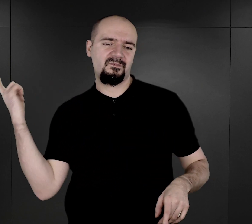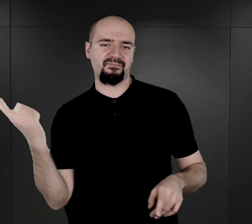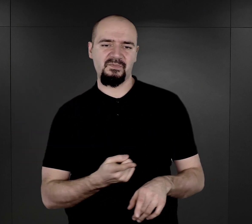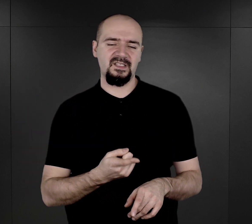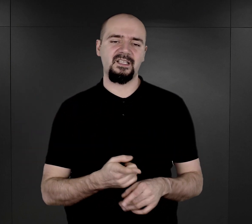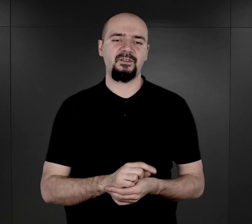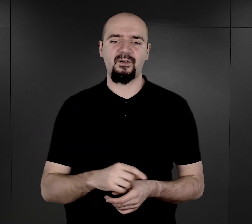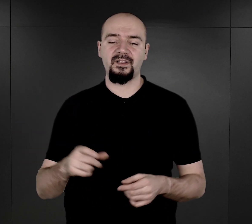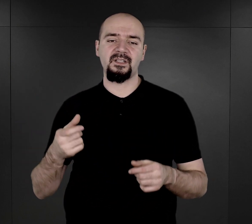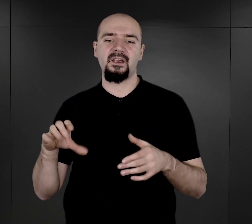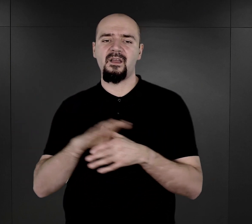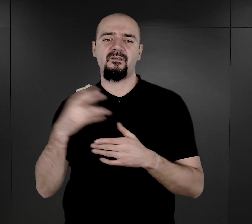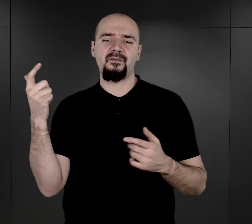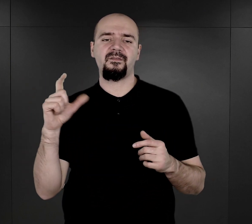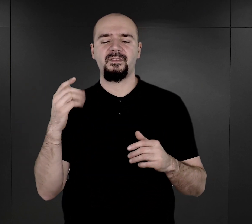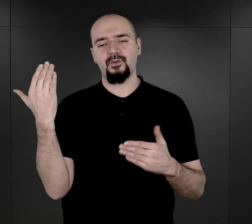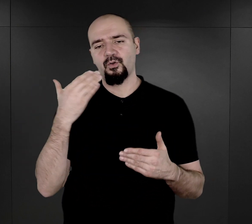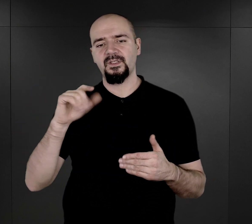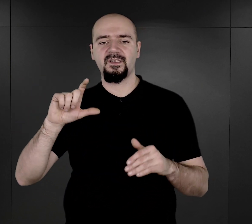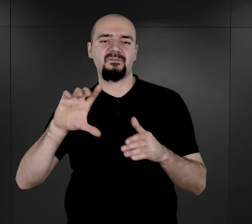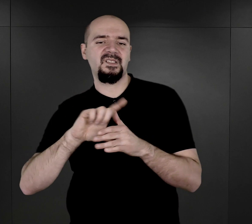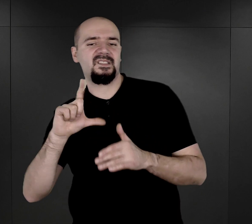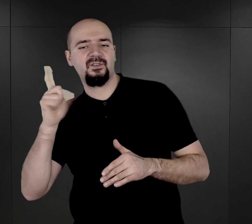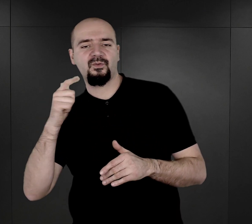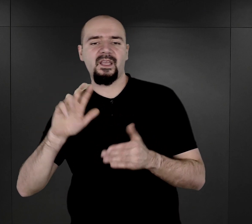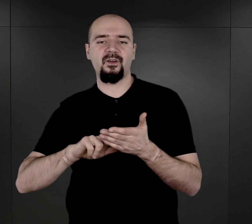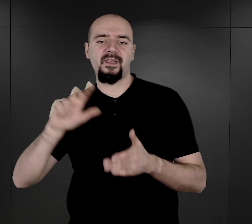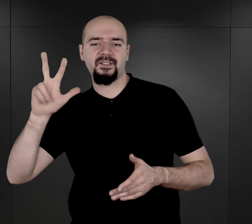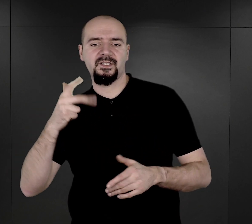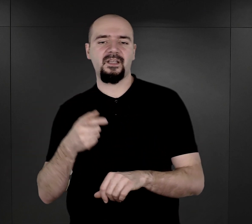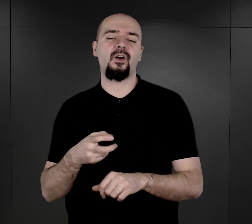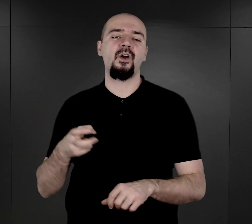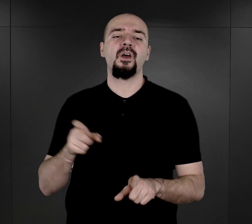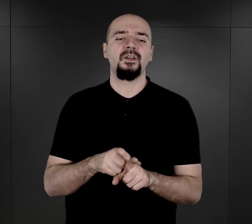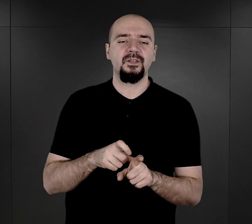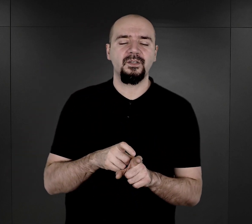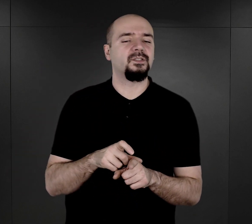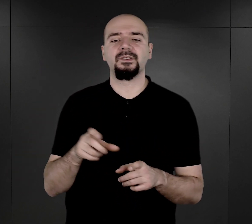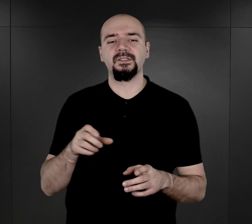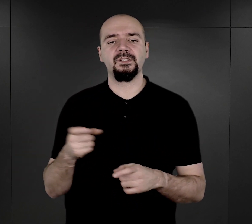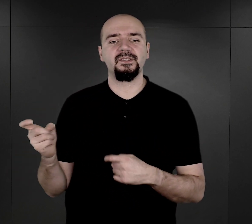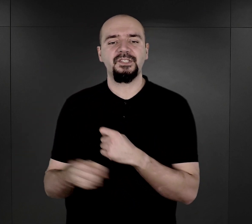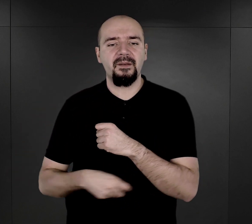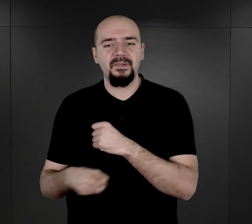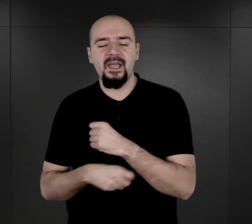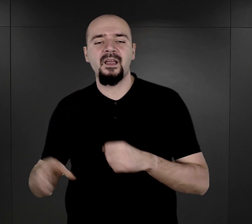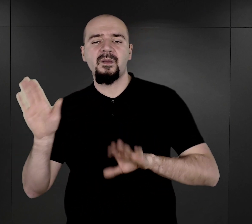W nocy z 2 na 3 sierpnia pozostałych na terenie obozu romskiego